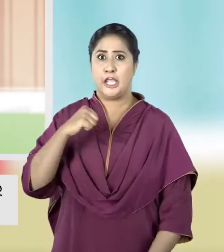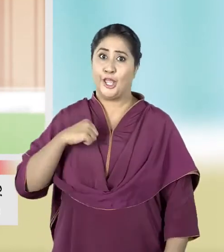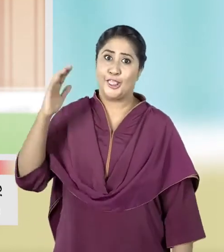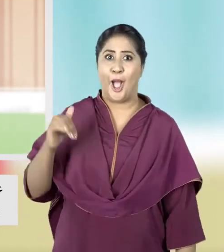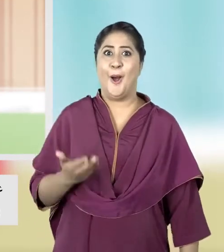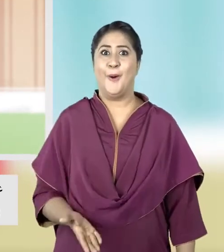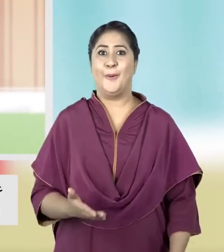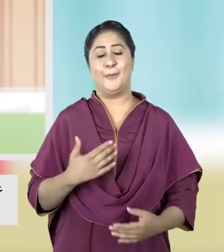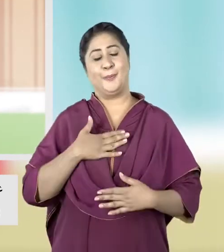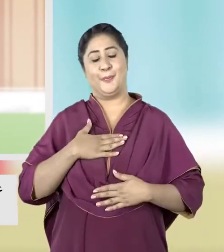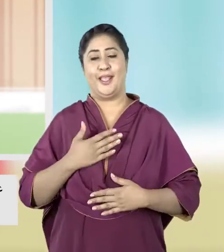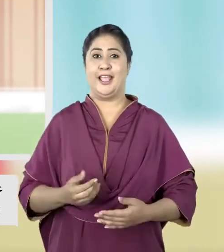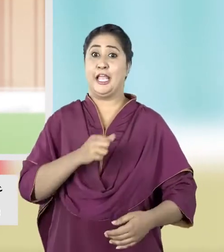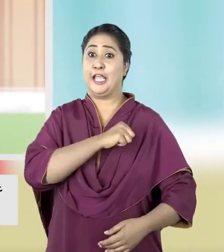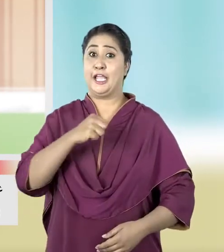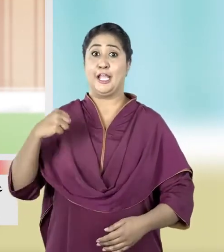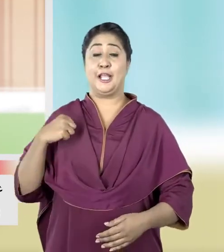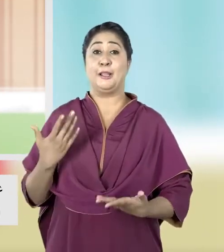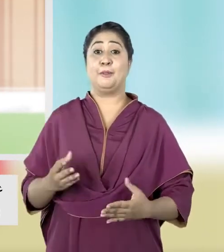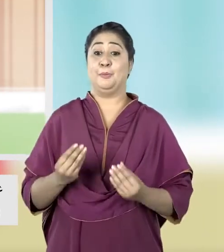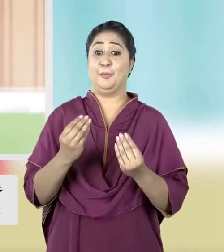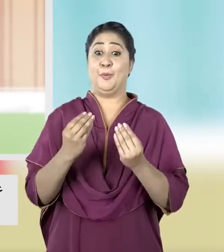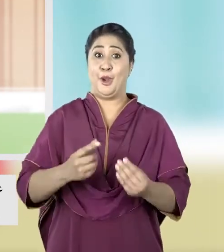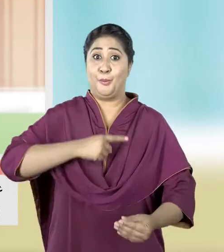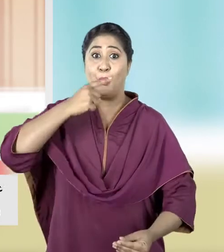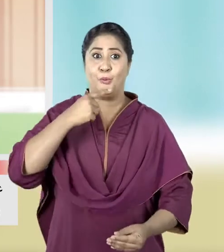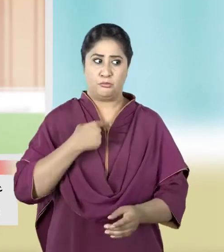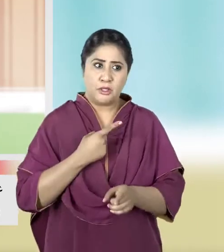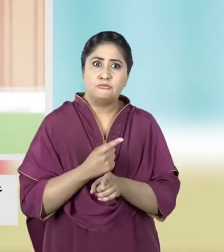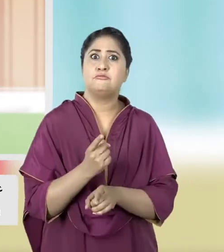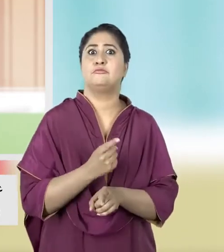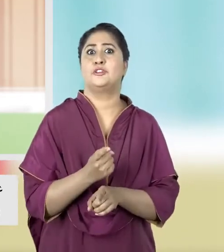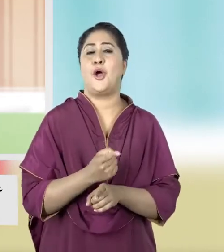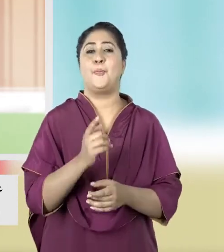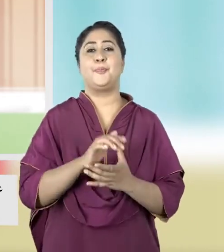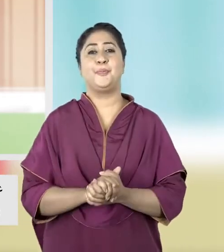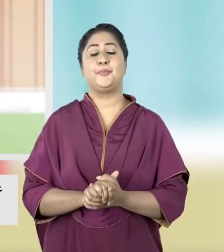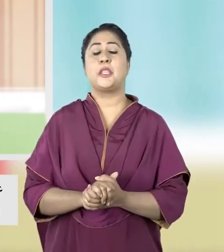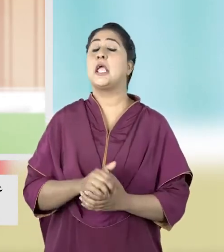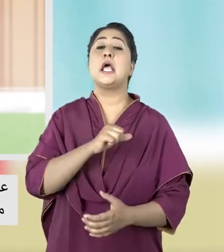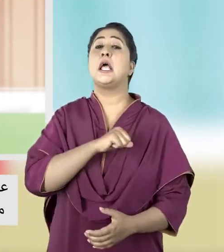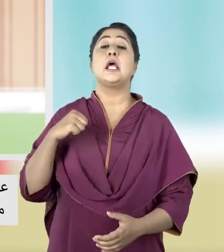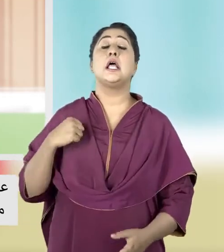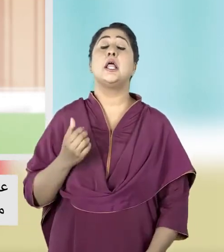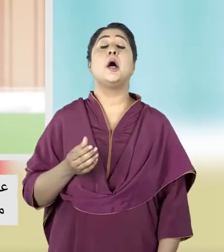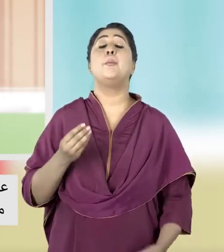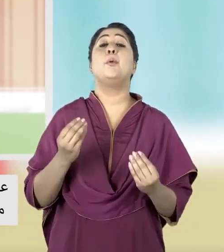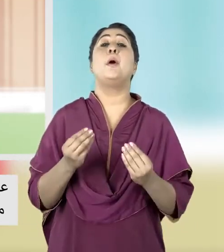ईद आने वाली है मैं उसे ईद मुबारक बोलना सिखा रही हूँ ईद मुबारक का मतलब है